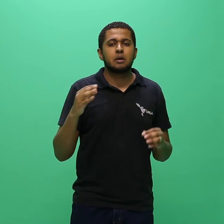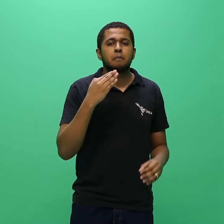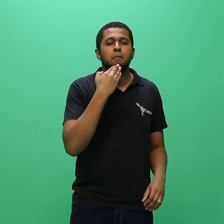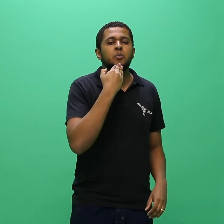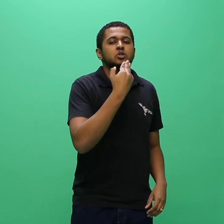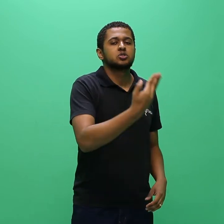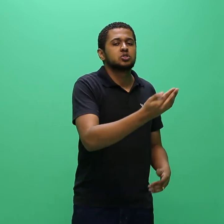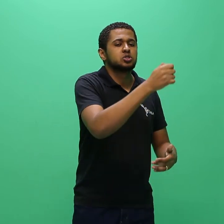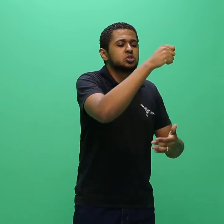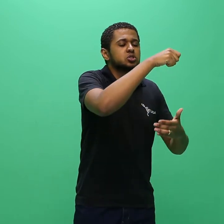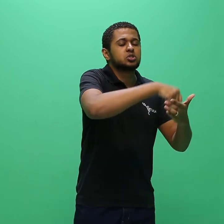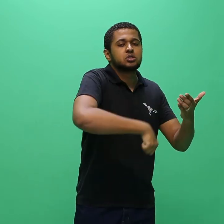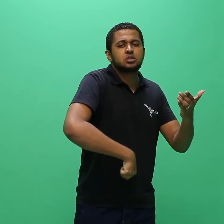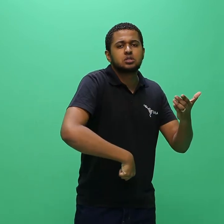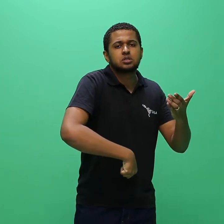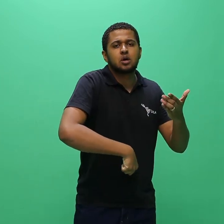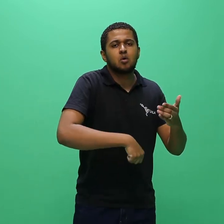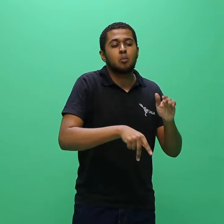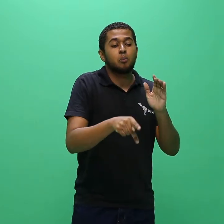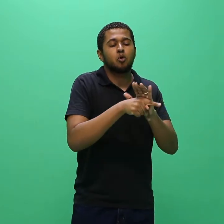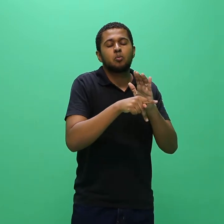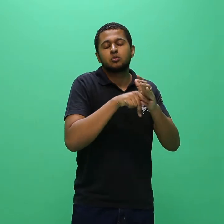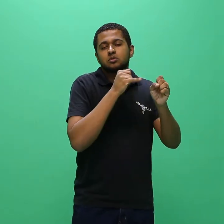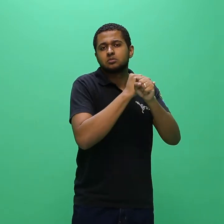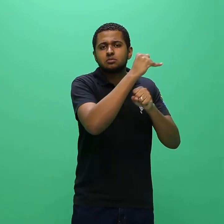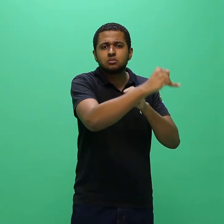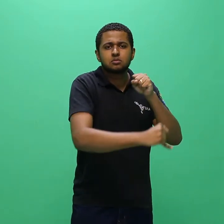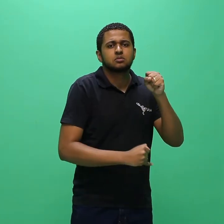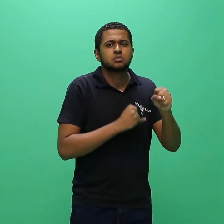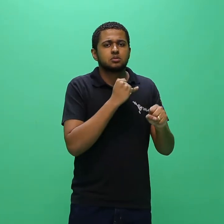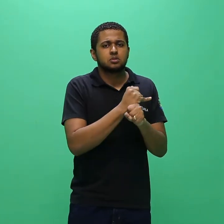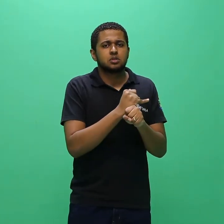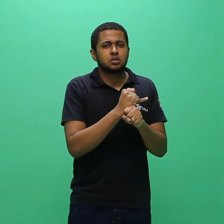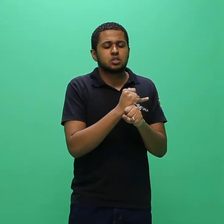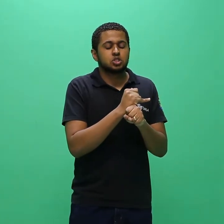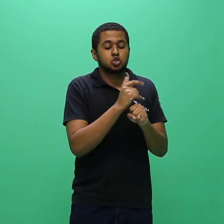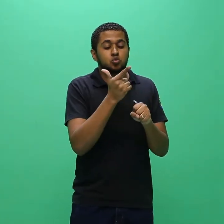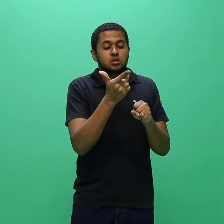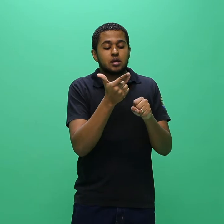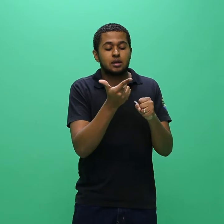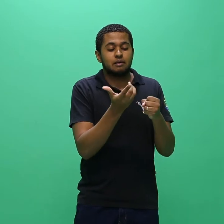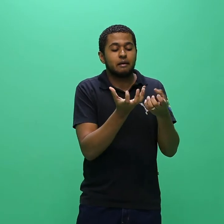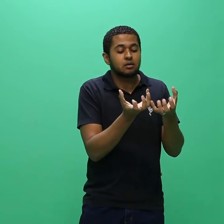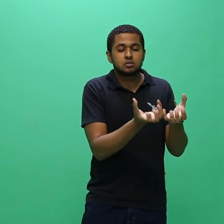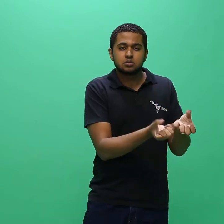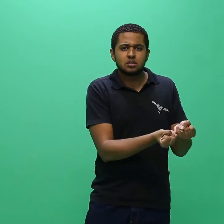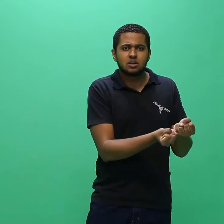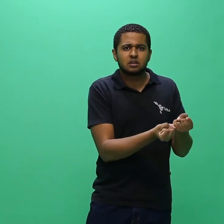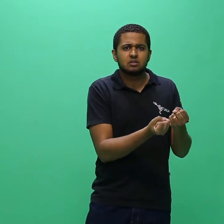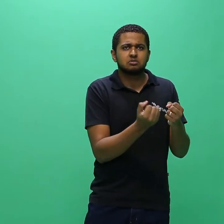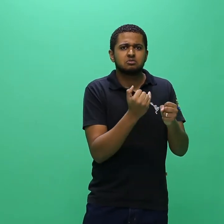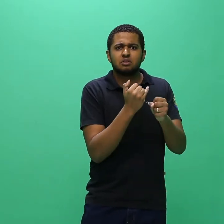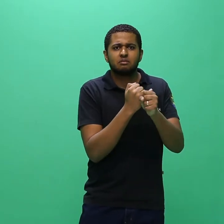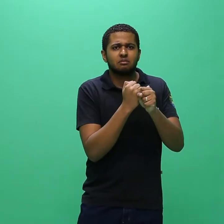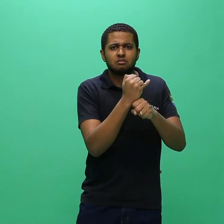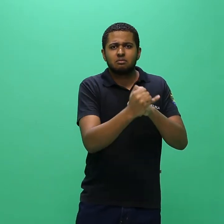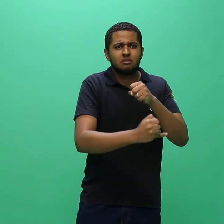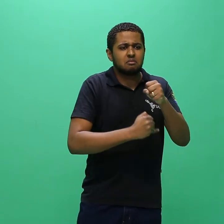solicitações de inscrição via internet, não recebidas por quaisquer motivos de ordem